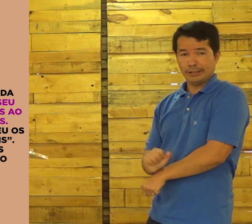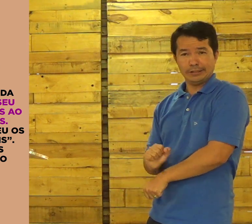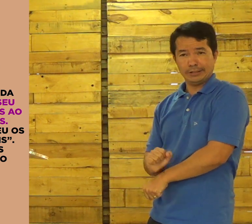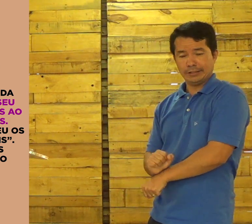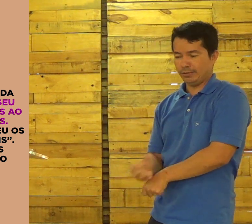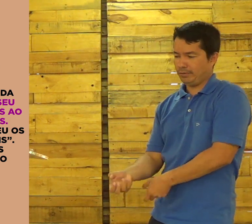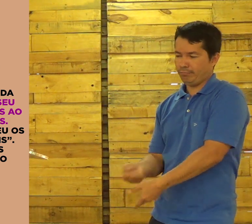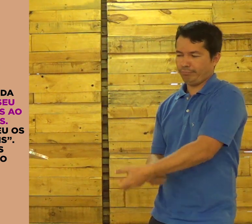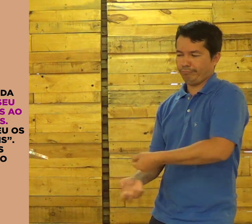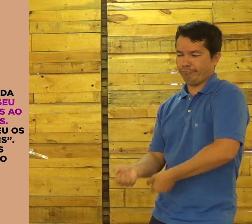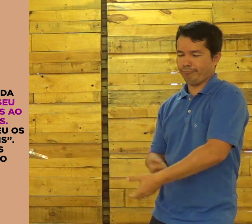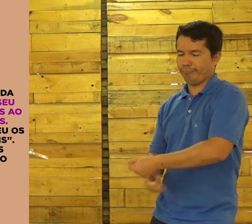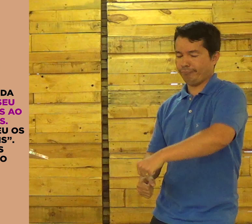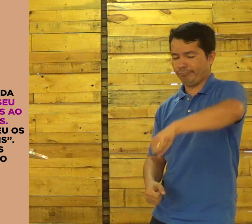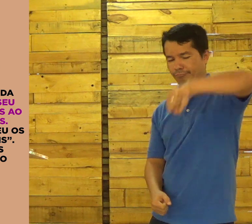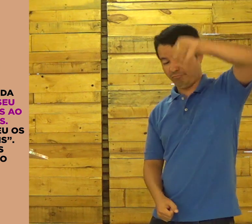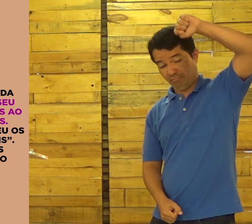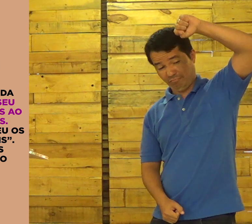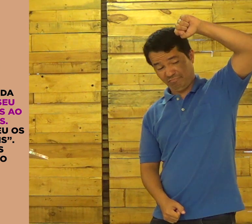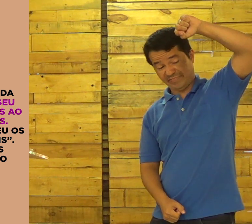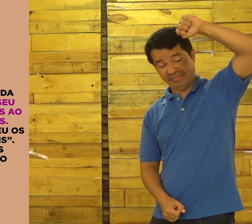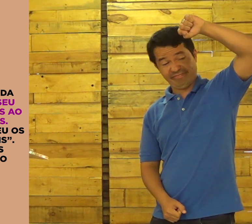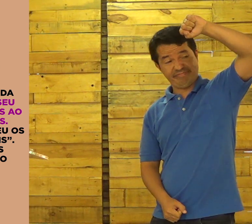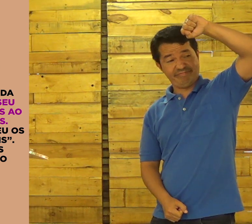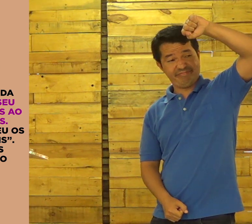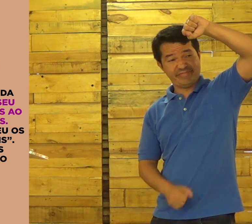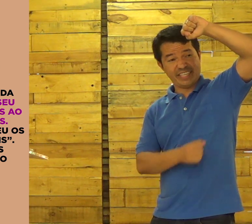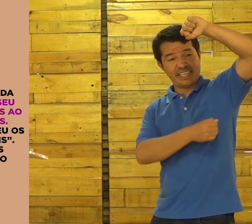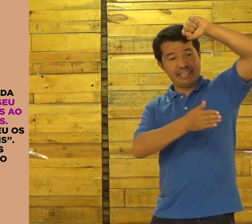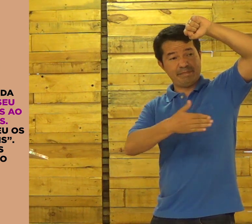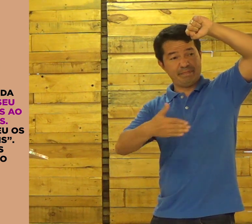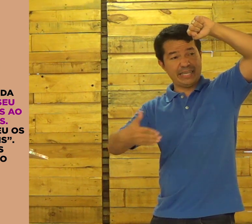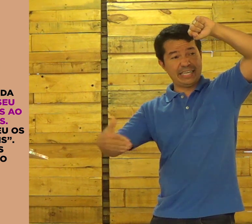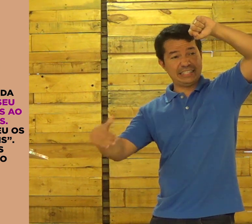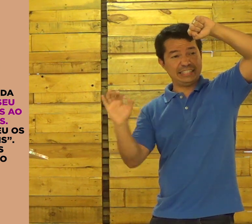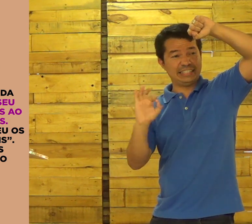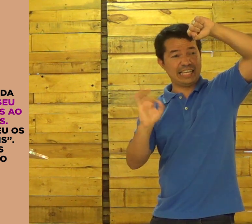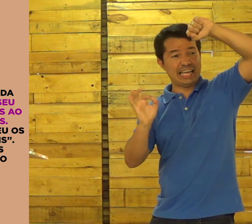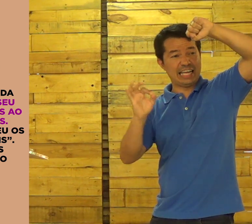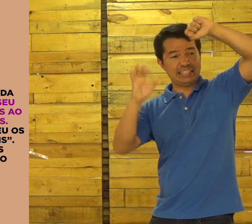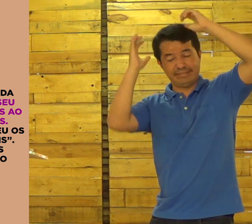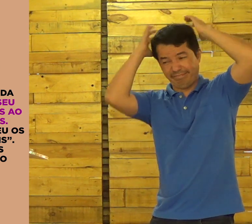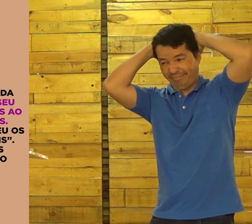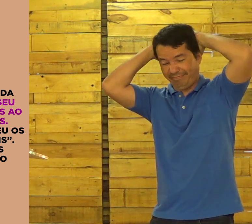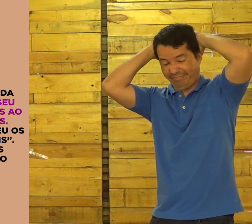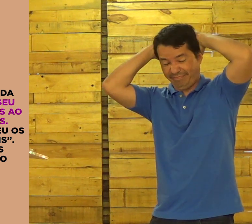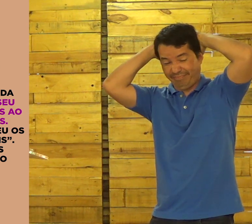E ali eles estivam andando. Quando puxaram as suas redes, não havia peixe.